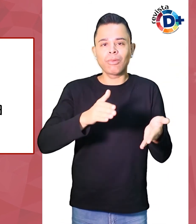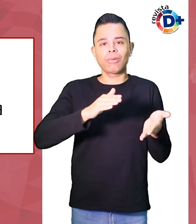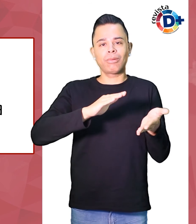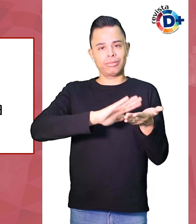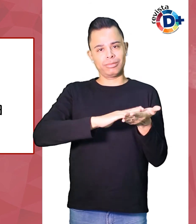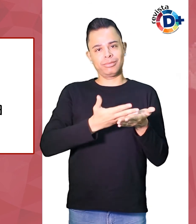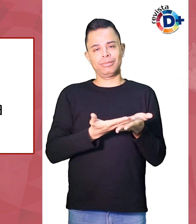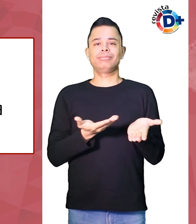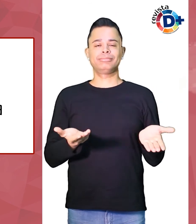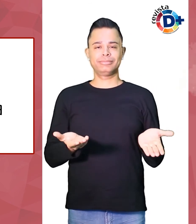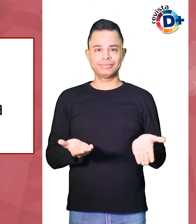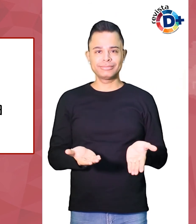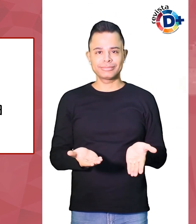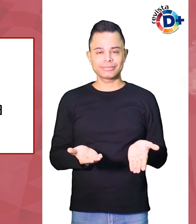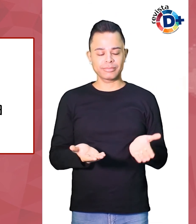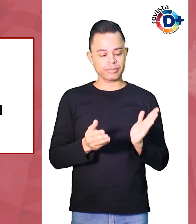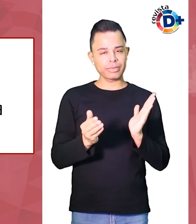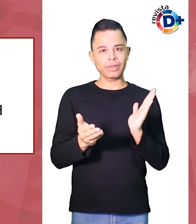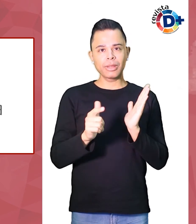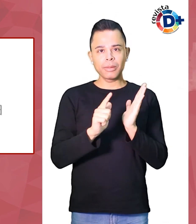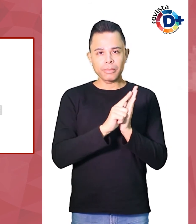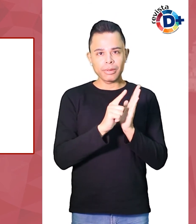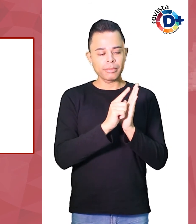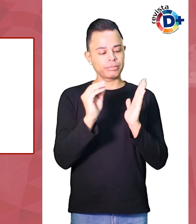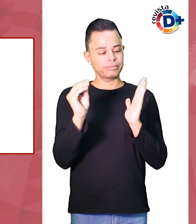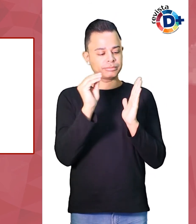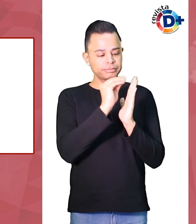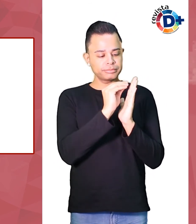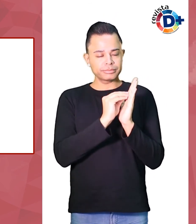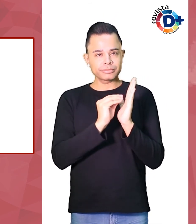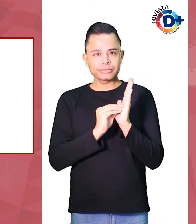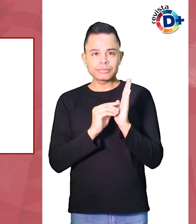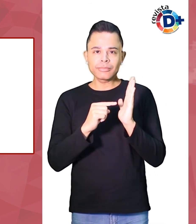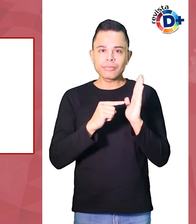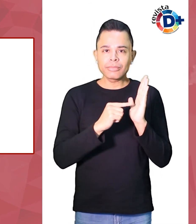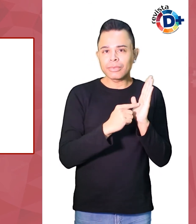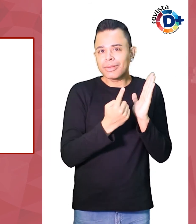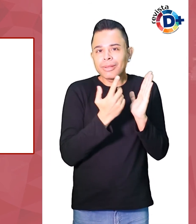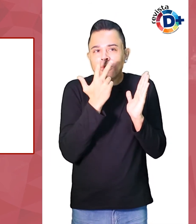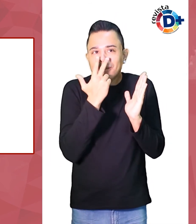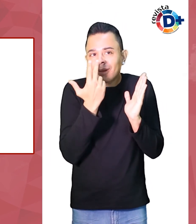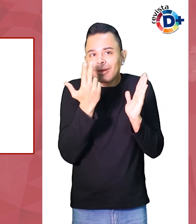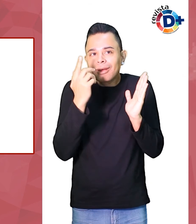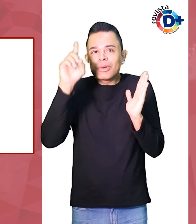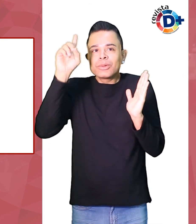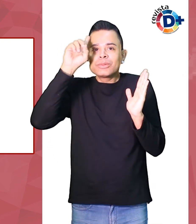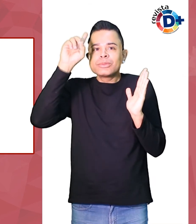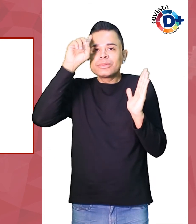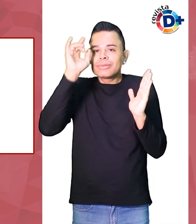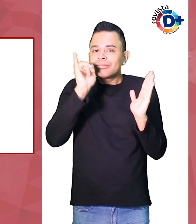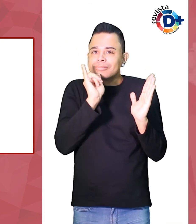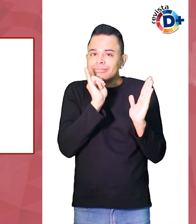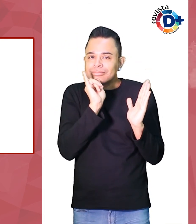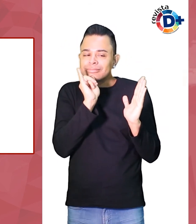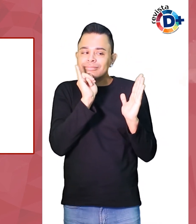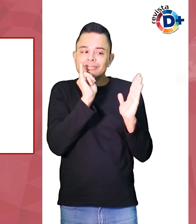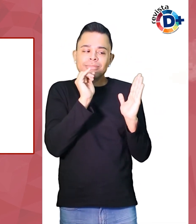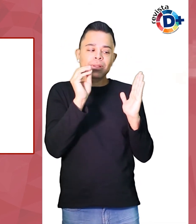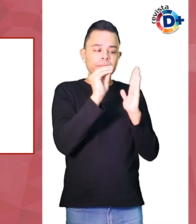Essa escrita pode assumir o aspecto de um diário de trabalho contendo a descrição do ato